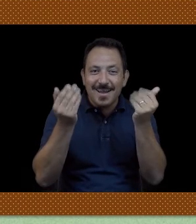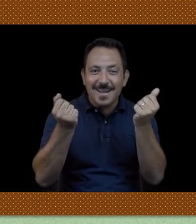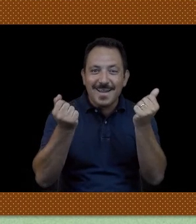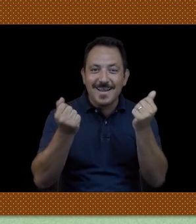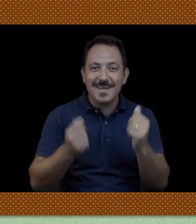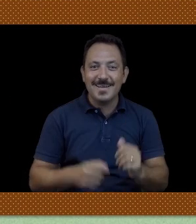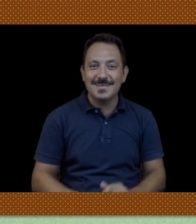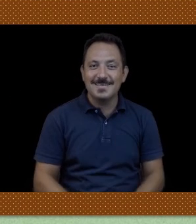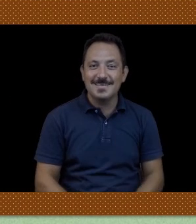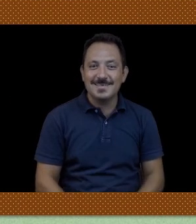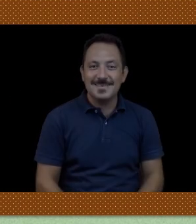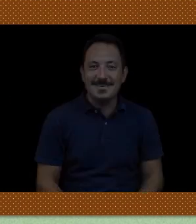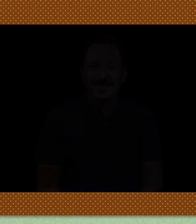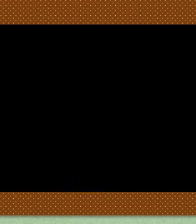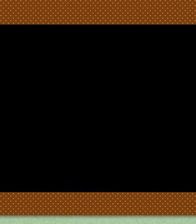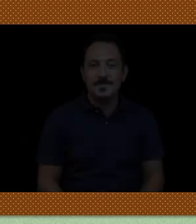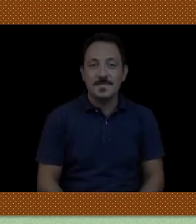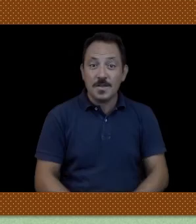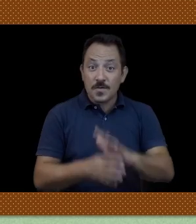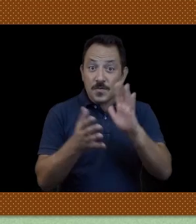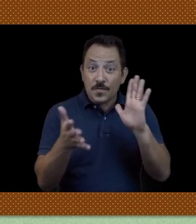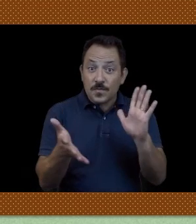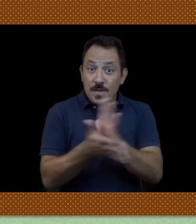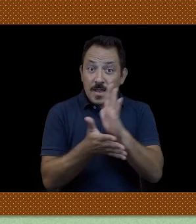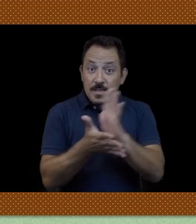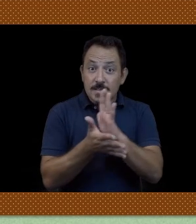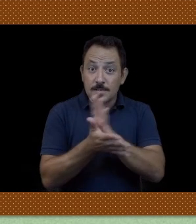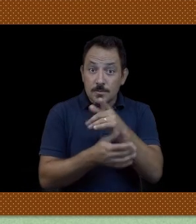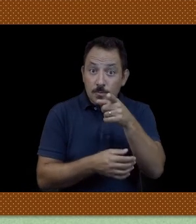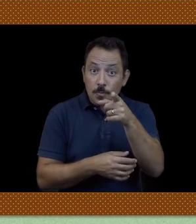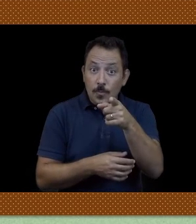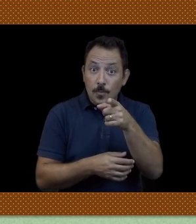Ciao, Caio! Ti diverti alla festa?